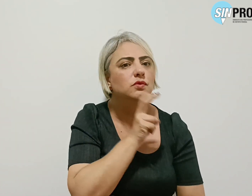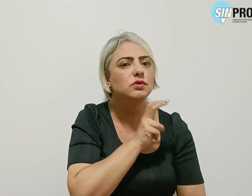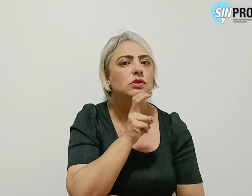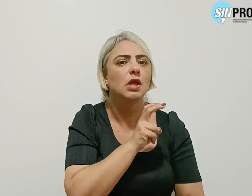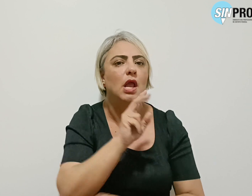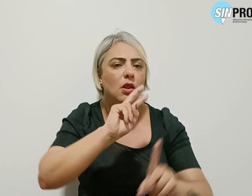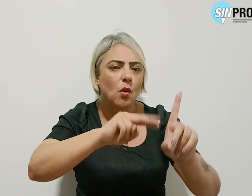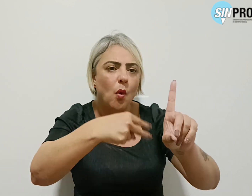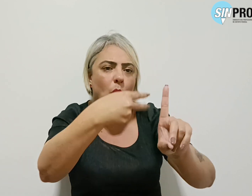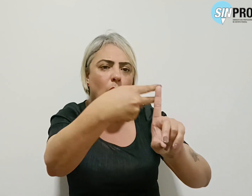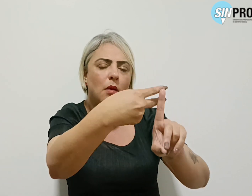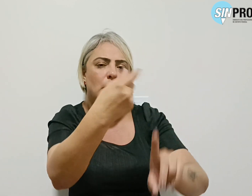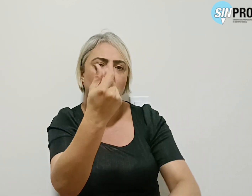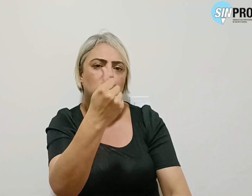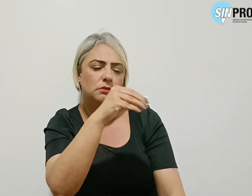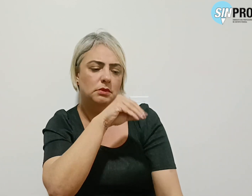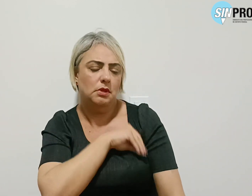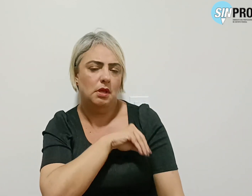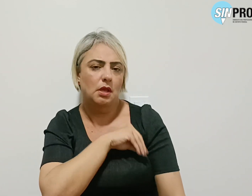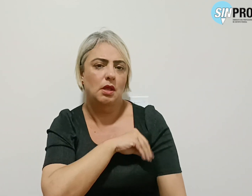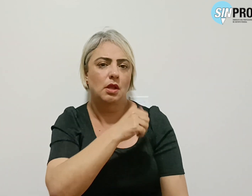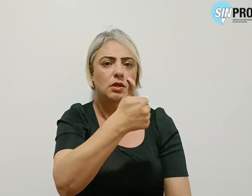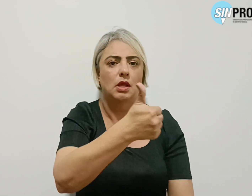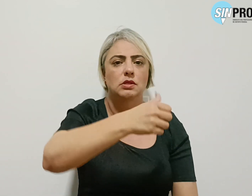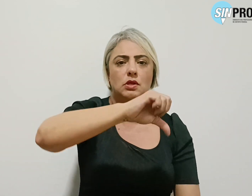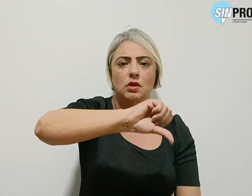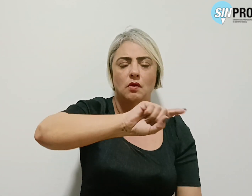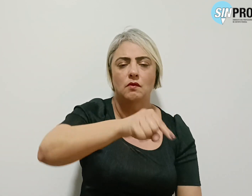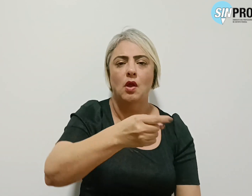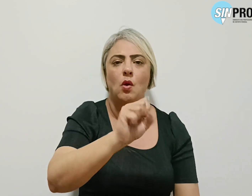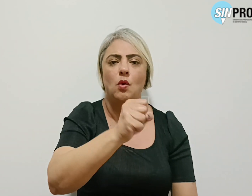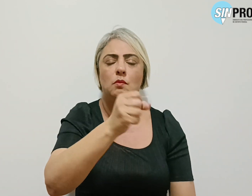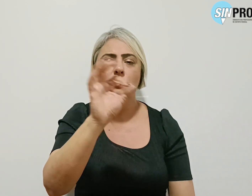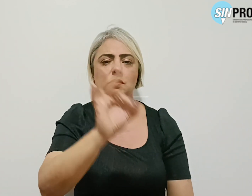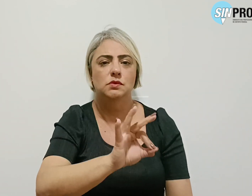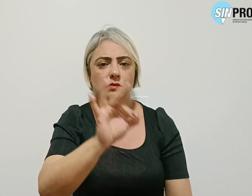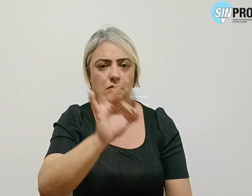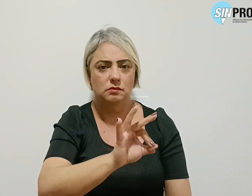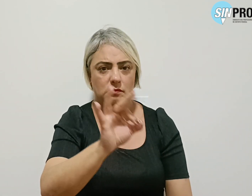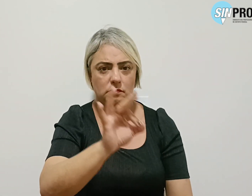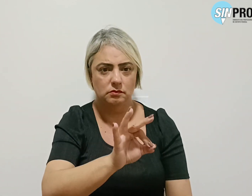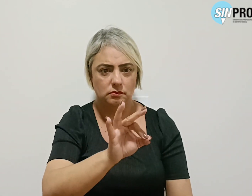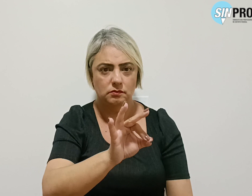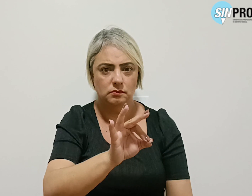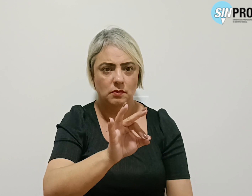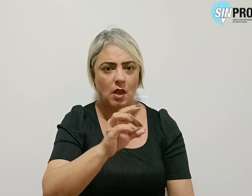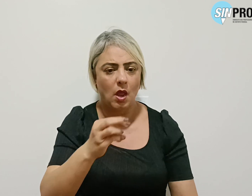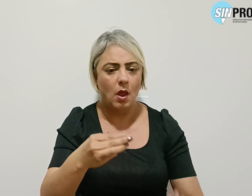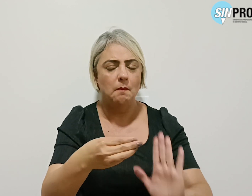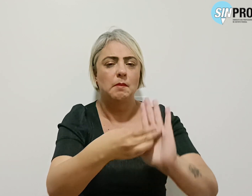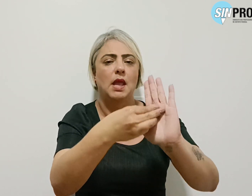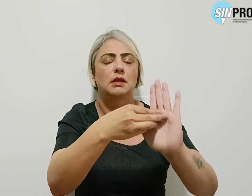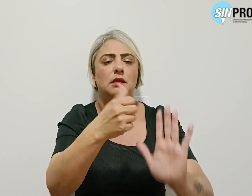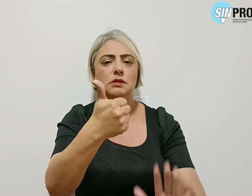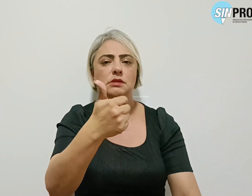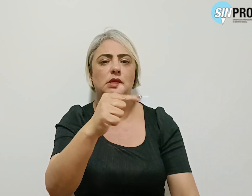reajuste salarial de 19,8% rumo à meta 17.